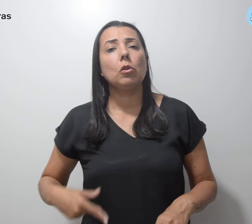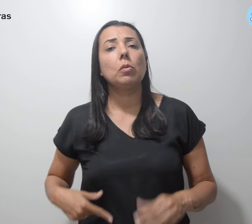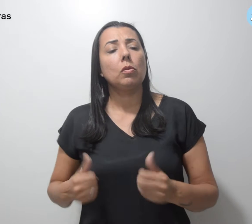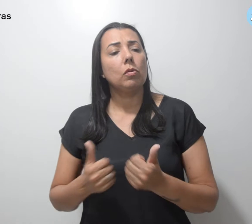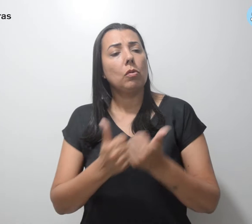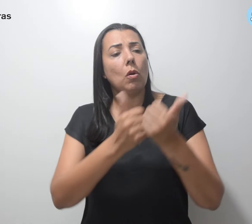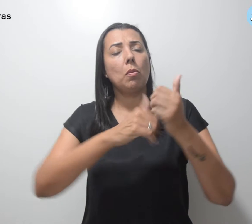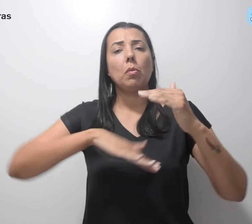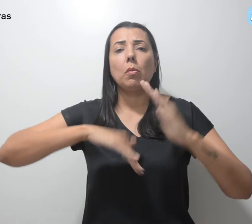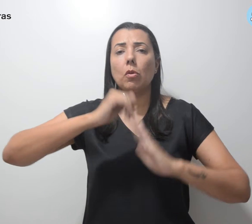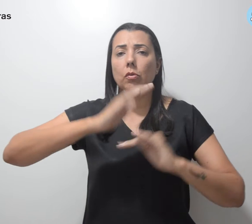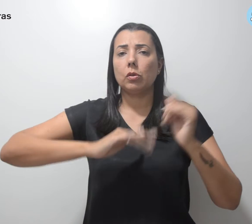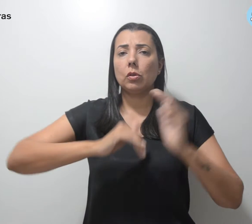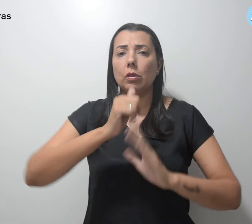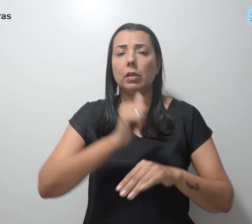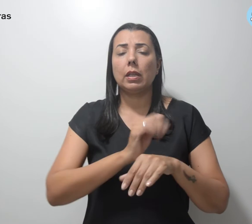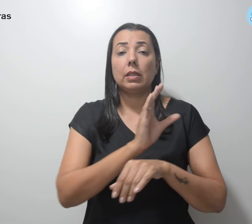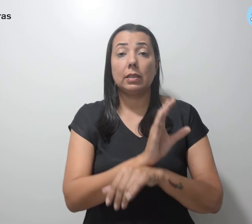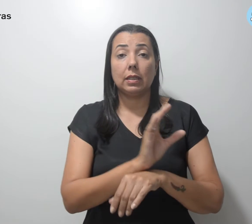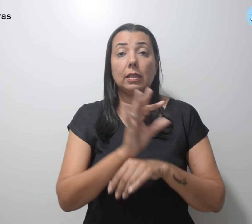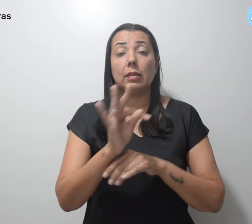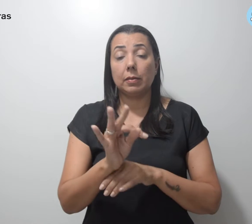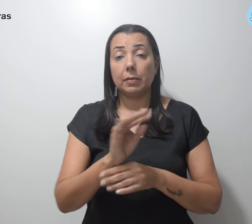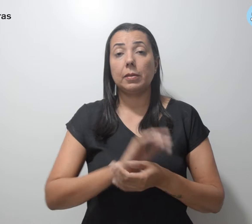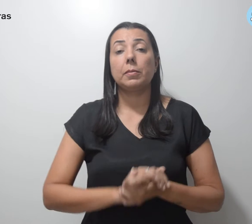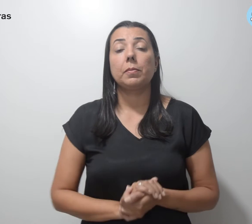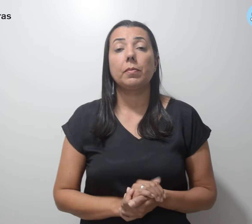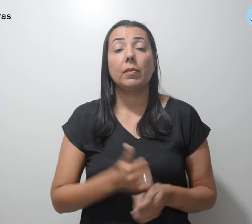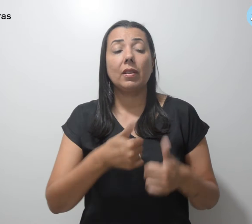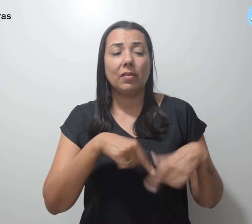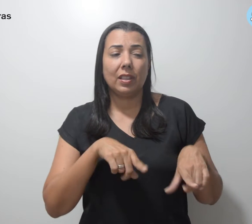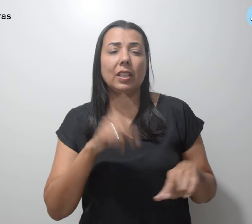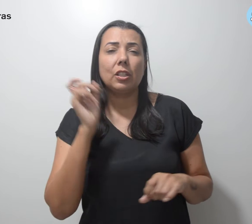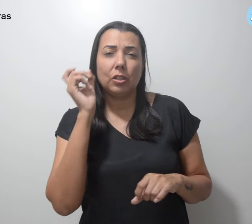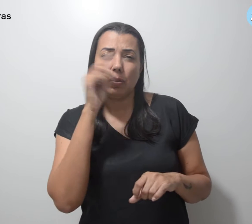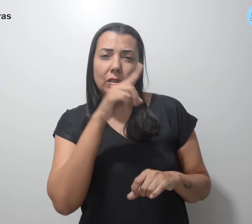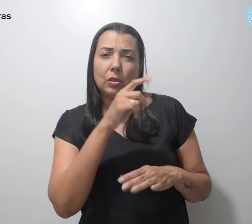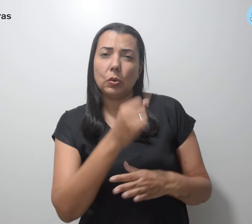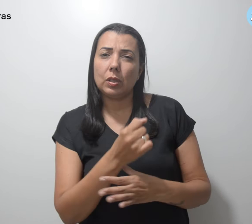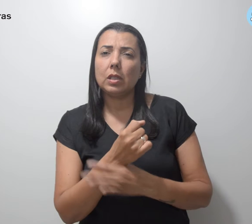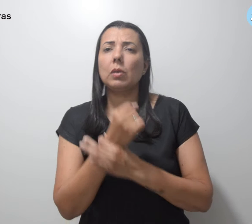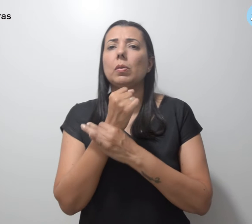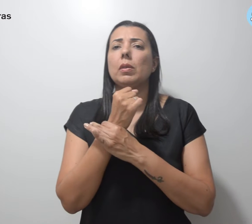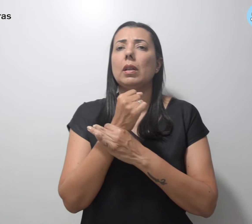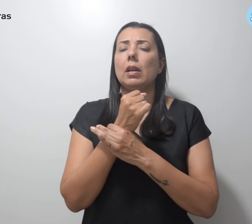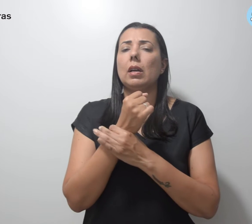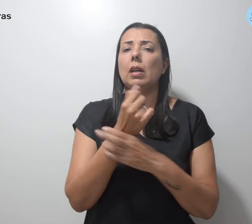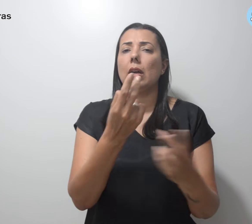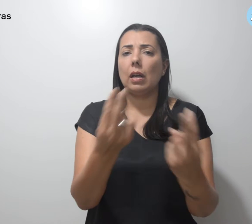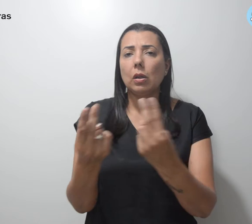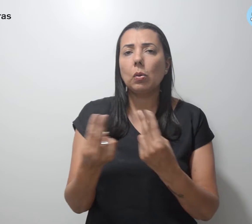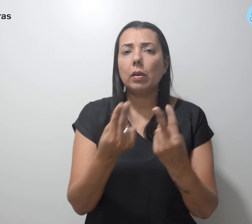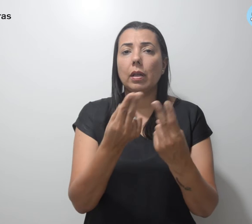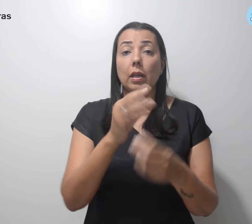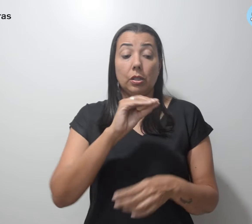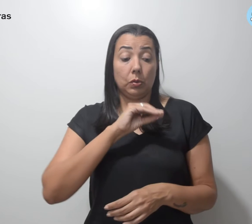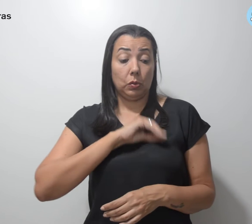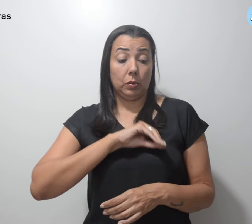profissionais do contrato temporário, fica difícil assegurar a paridade salarial para